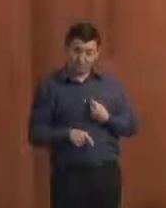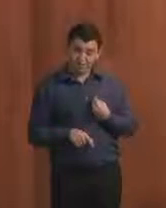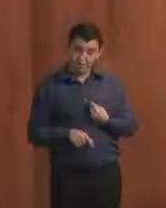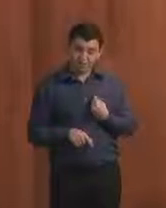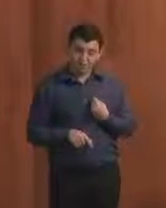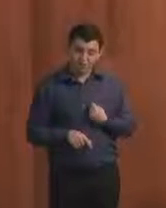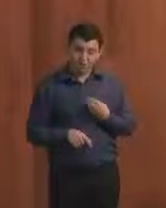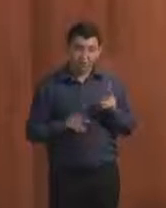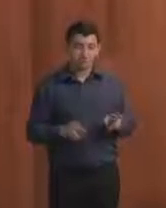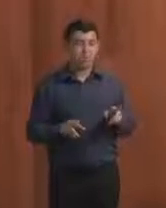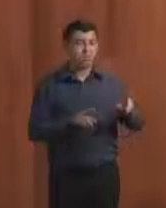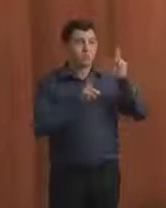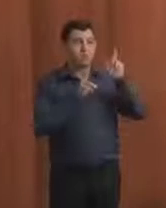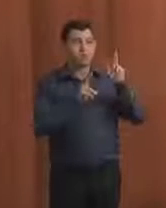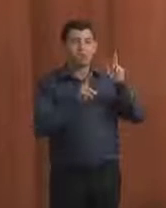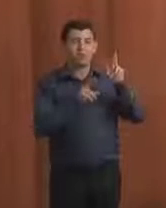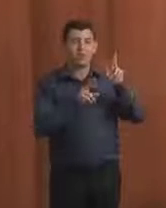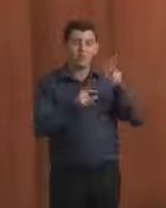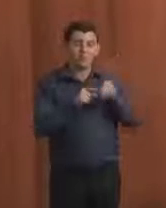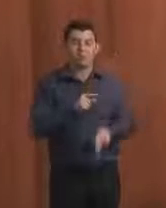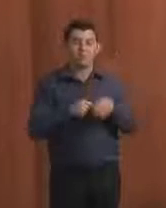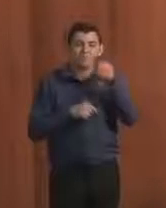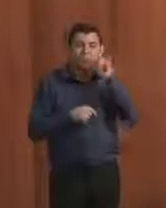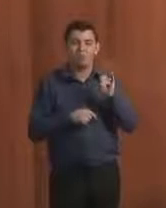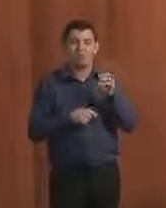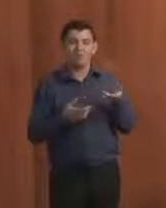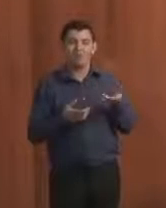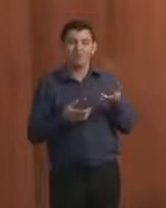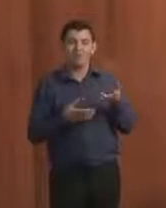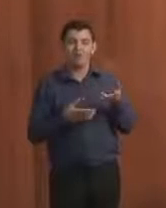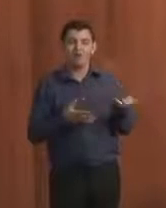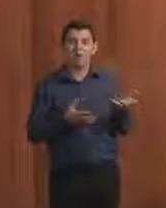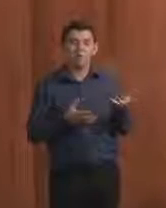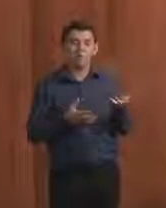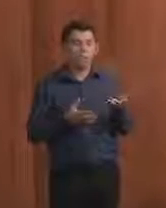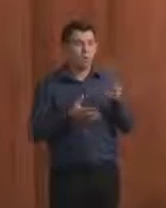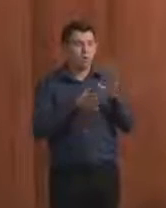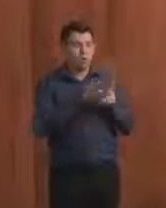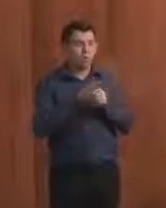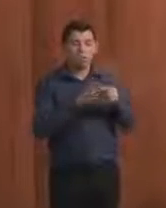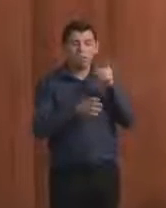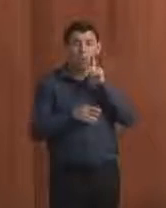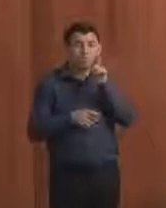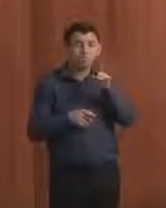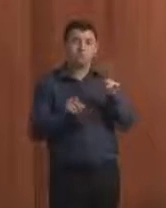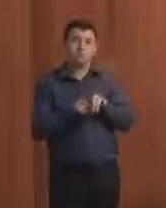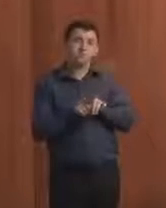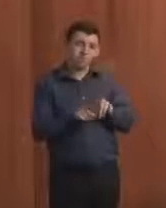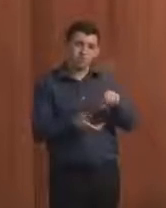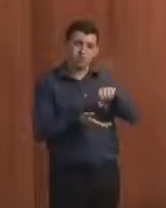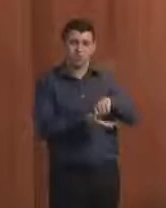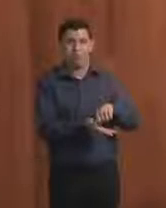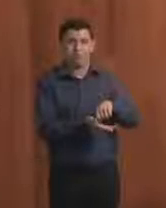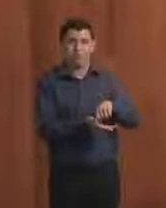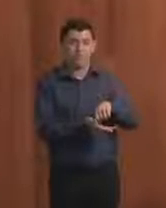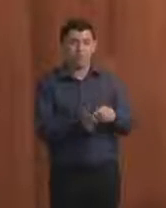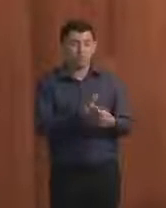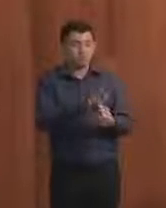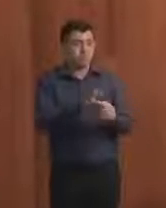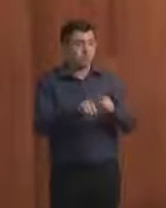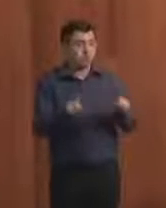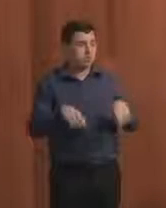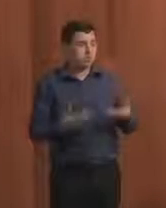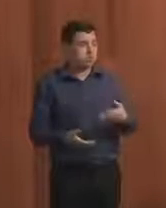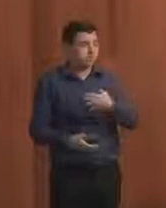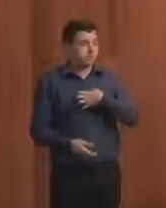corrupção, mas também considerou-se as críticas dentro do próprio órgão quanto à transparência. Nesse sentido, o conselheiro